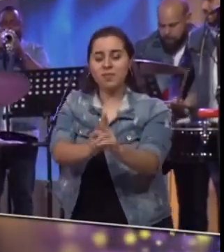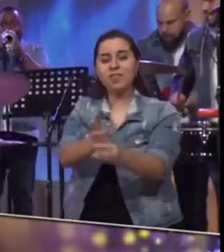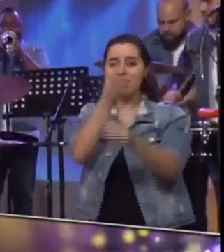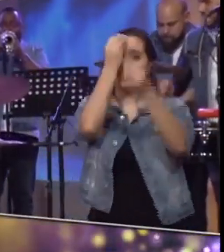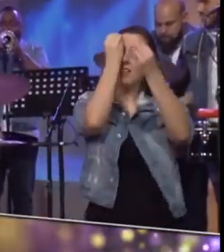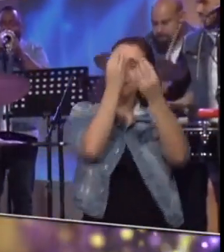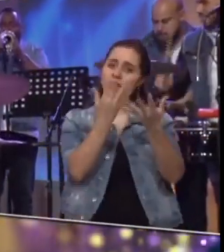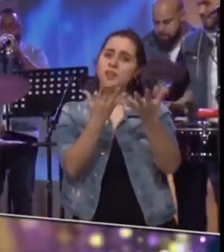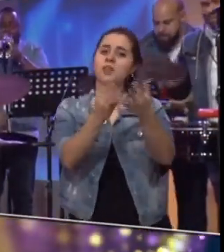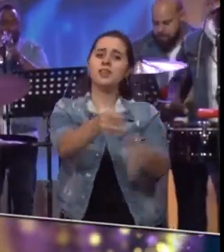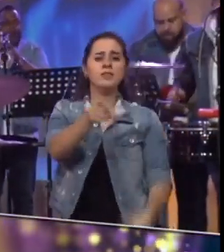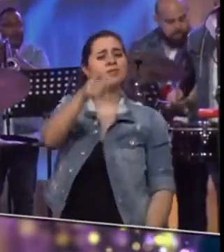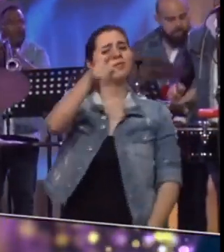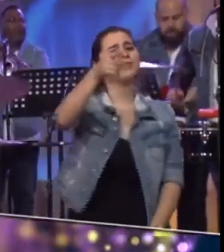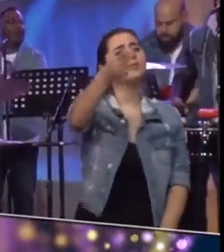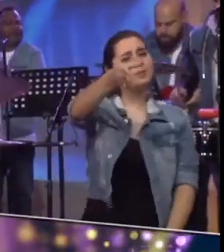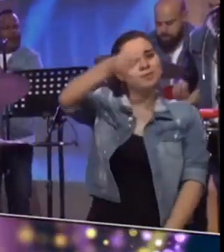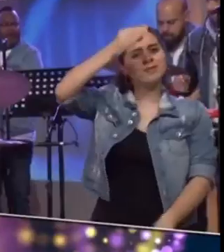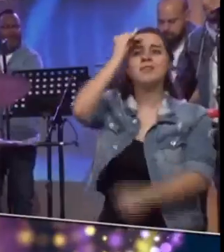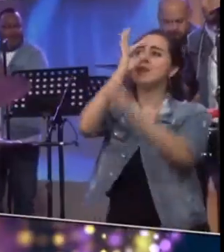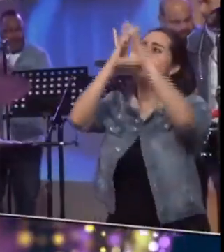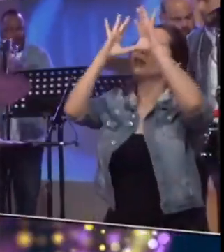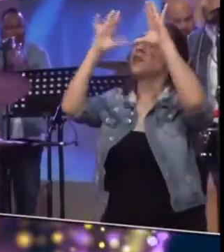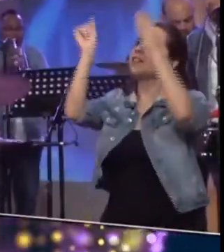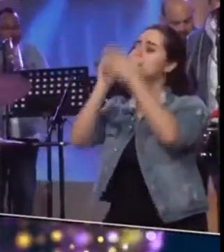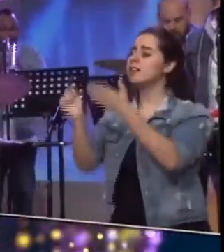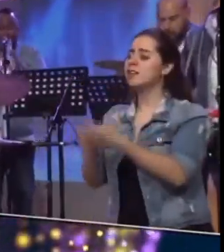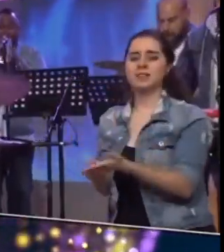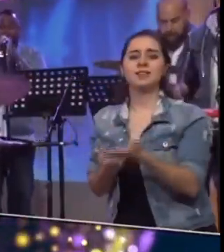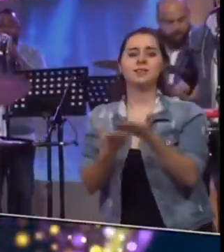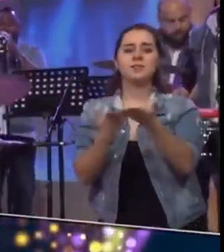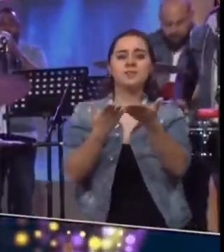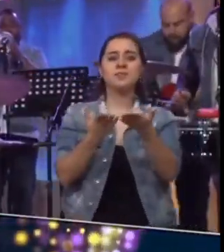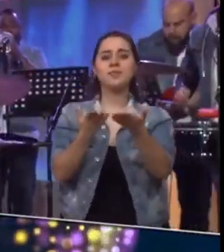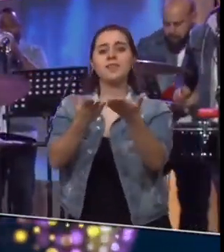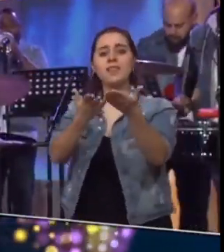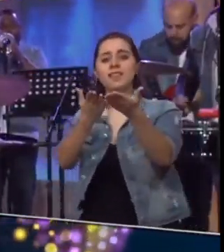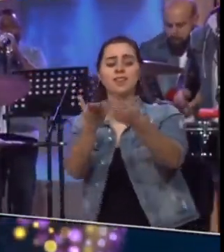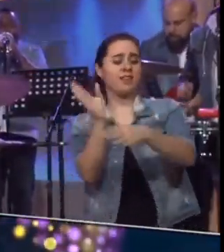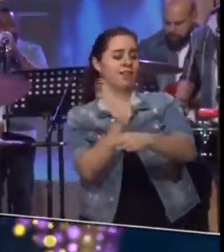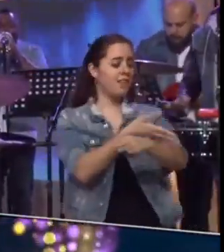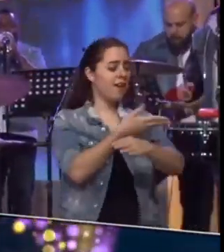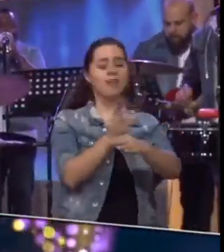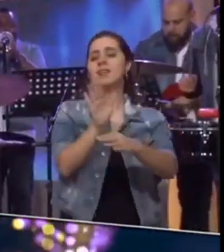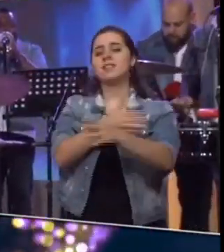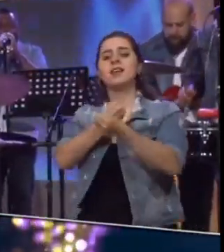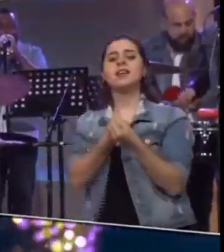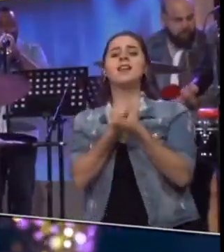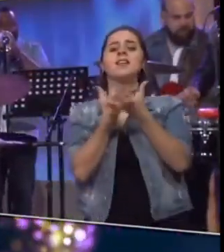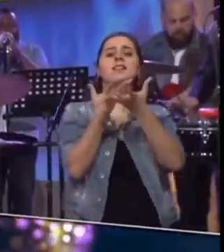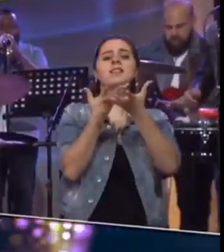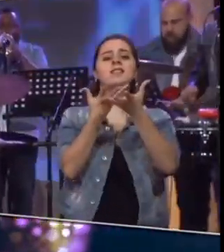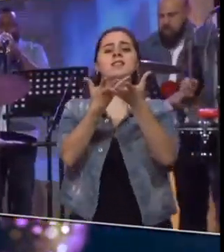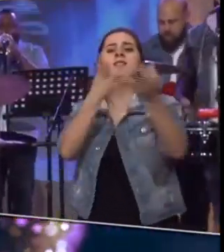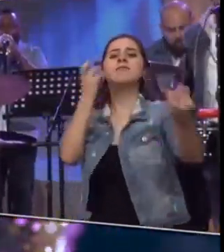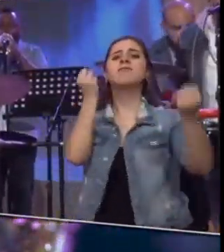que tú sepas que por ti la escribí Quiero cantar esta canción y